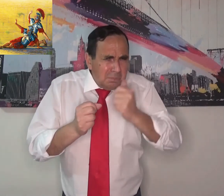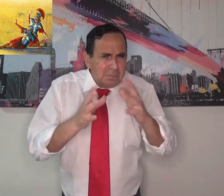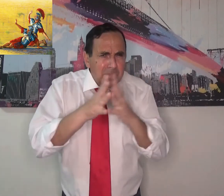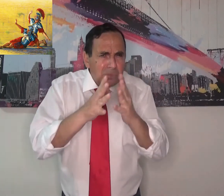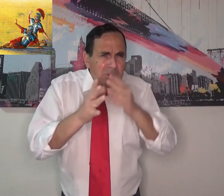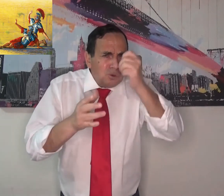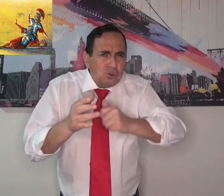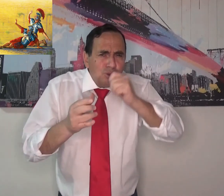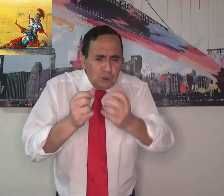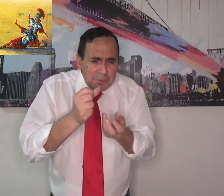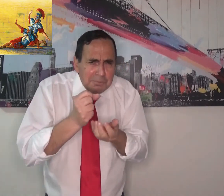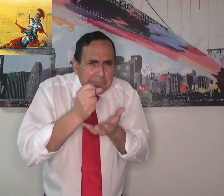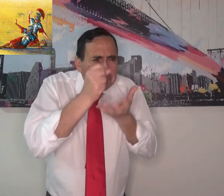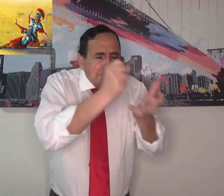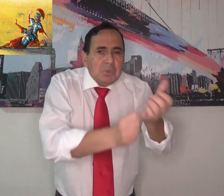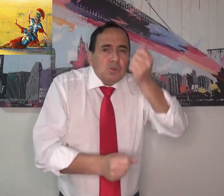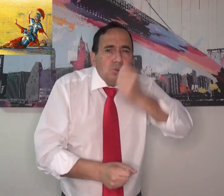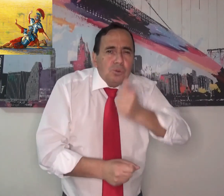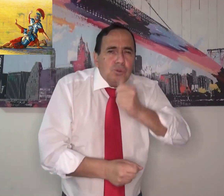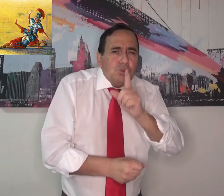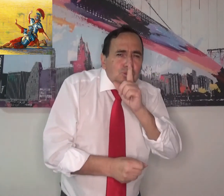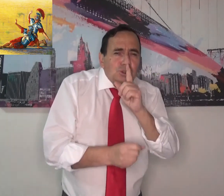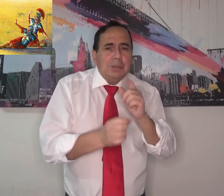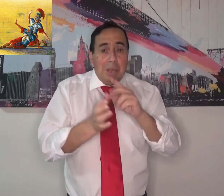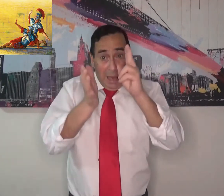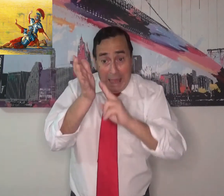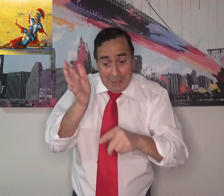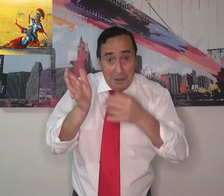Y ellos se preguntaban, ¿cómo es posible que estos hombres